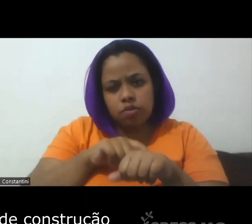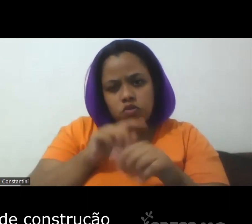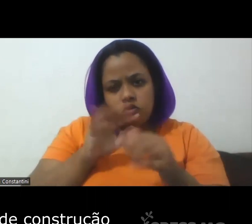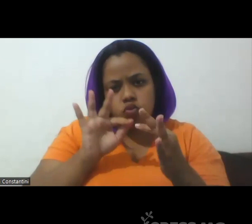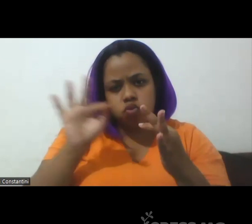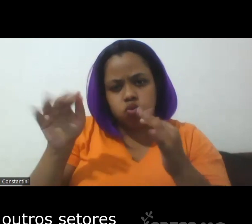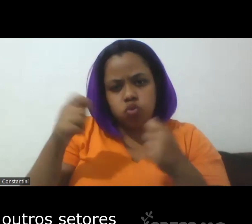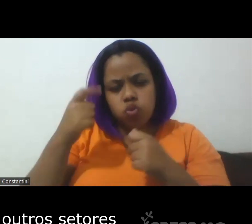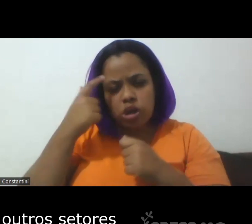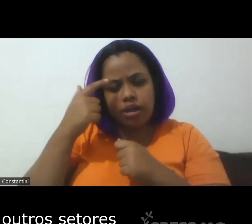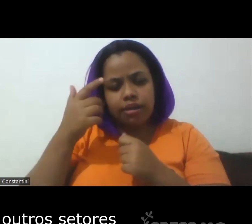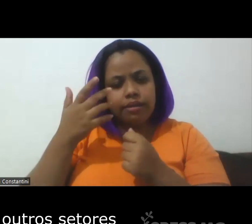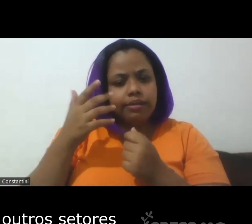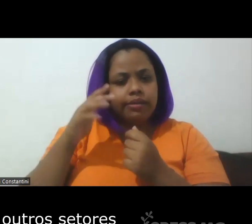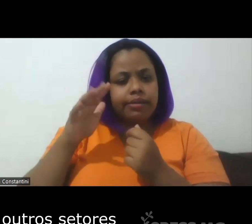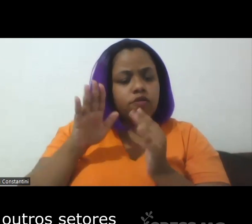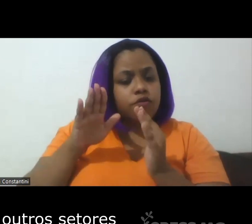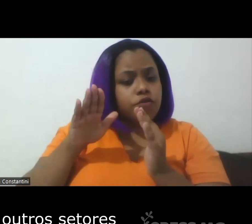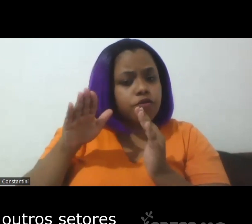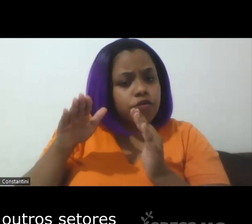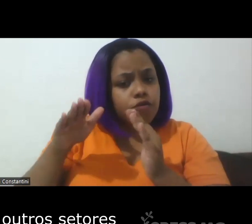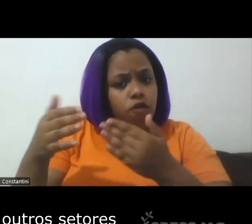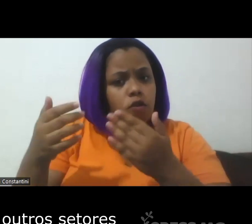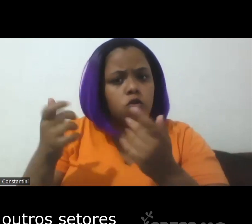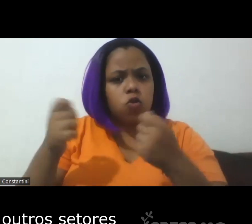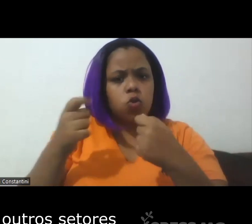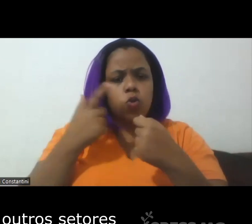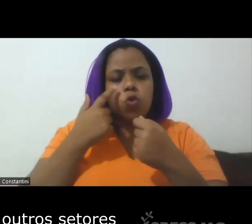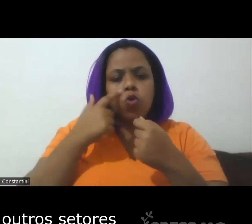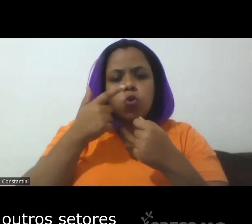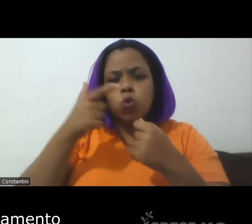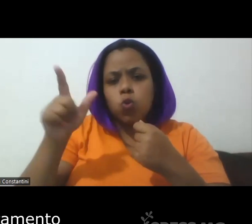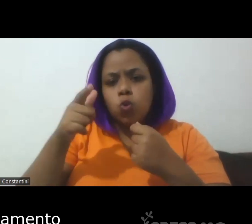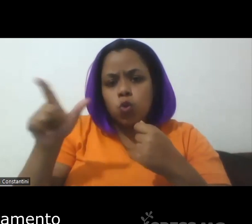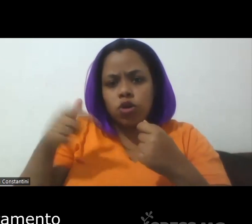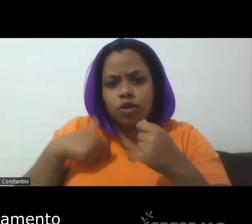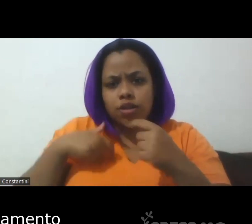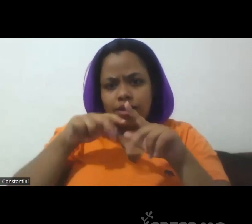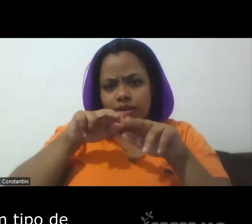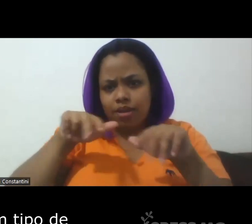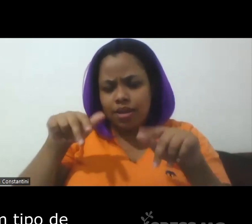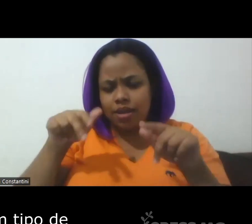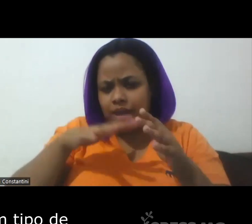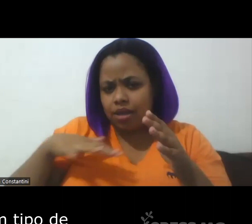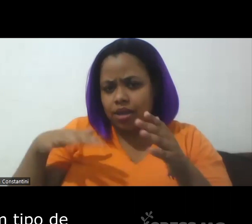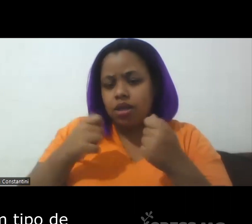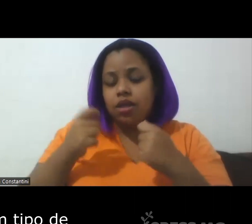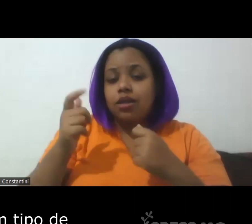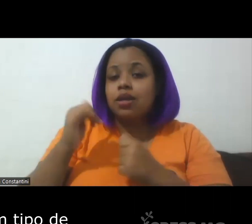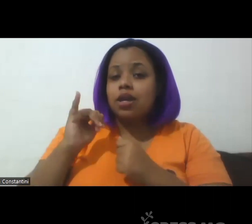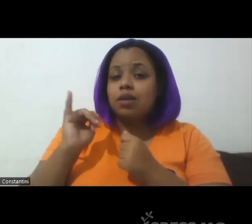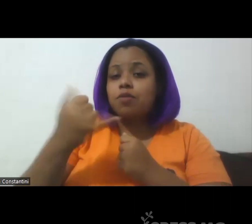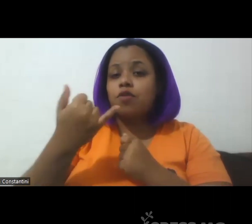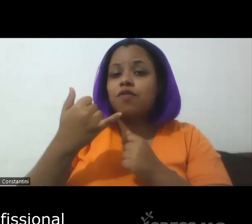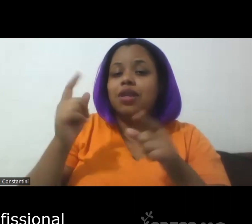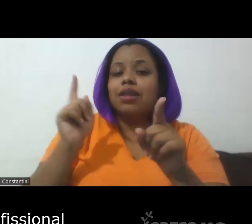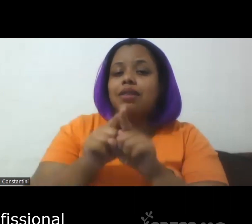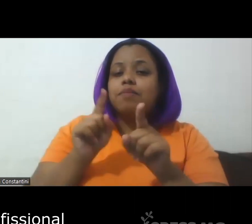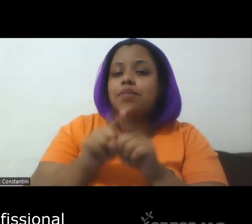construção de interfaces com outros setores de aproveitamento até de algum tipo de